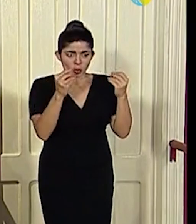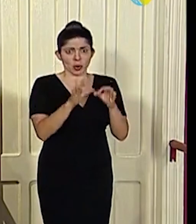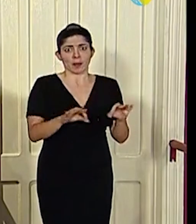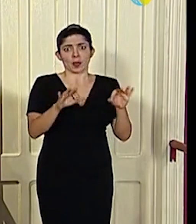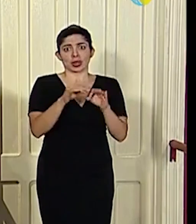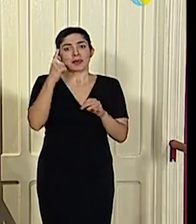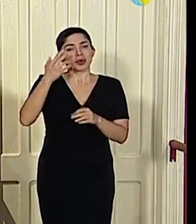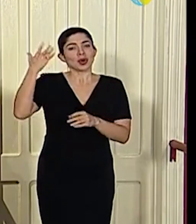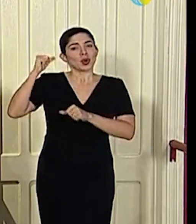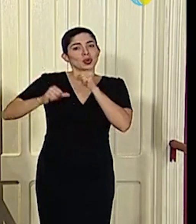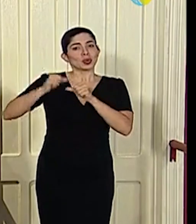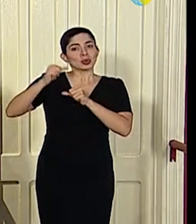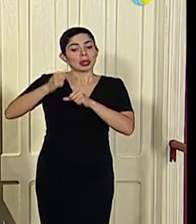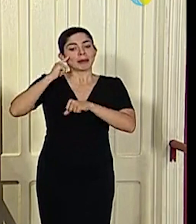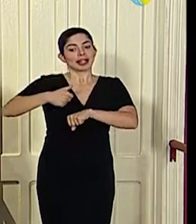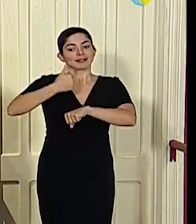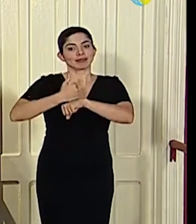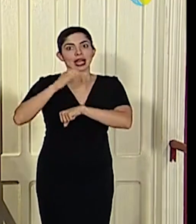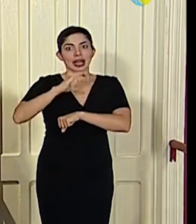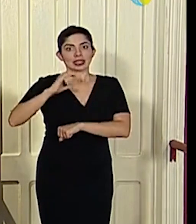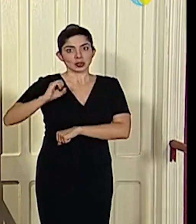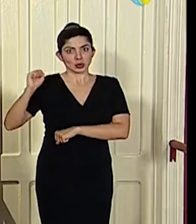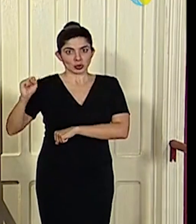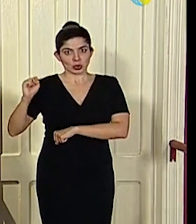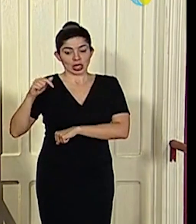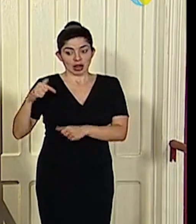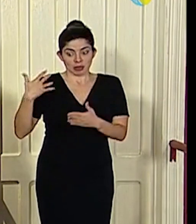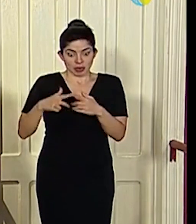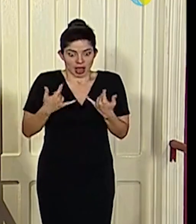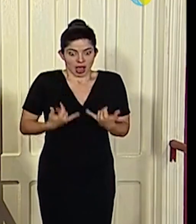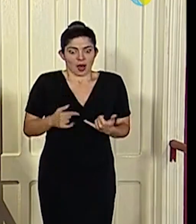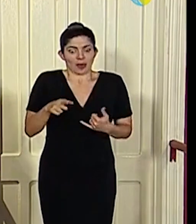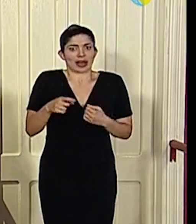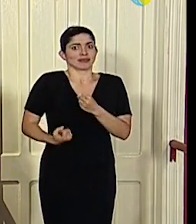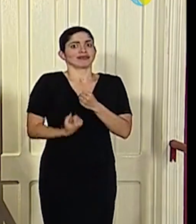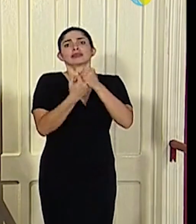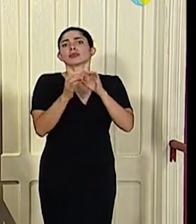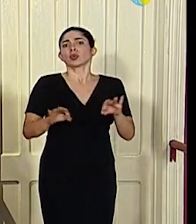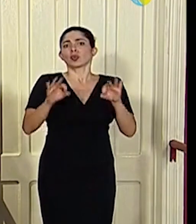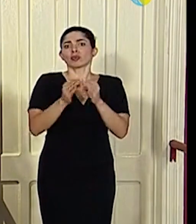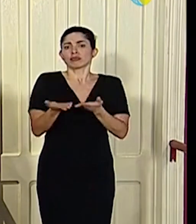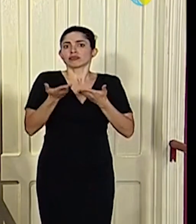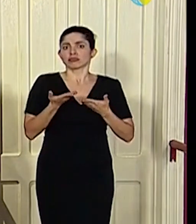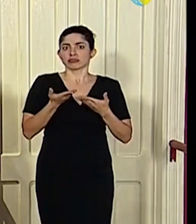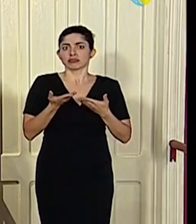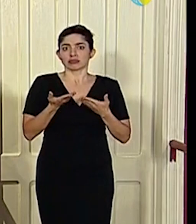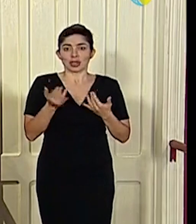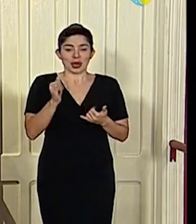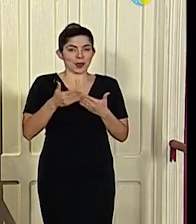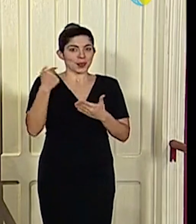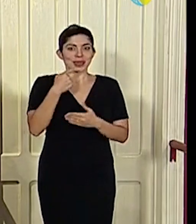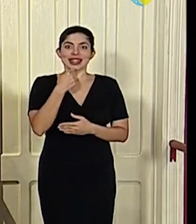luchas que ellos dieron. Por ejemplo, para tener una caja costarricense del Seguro Social. Que hoy es uno de los pilares que hace que, como